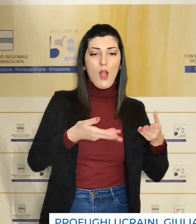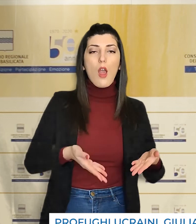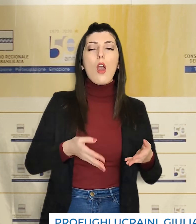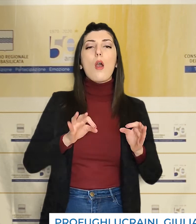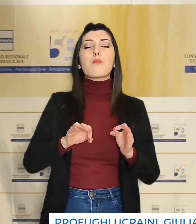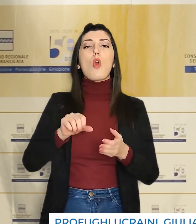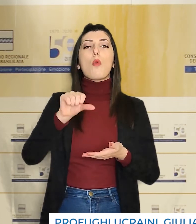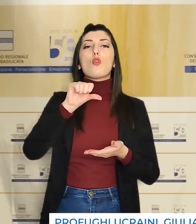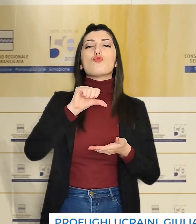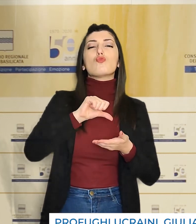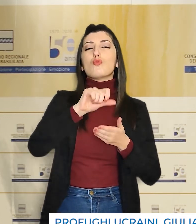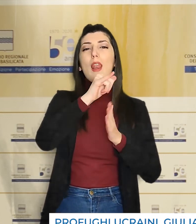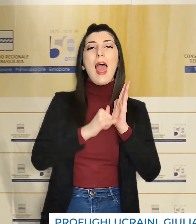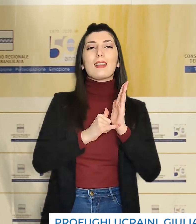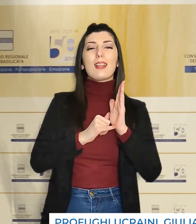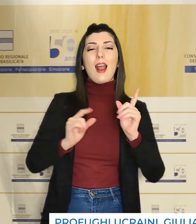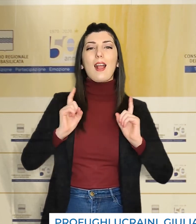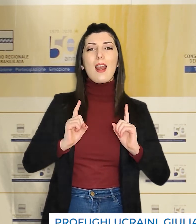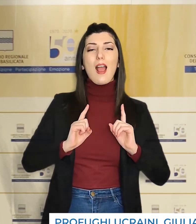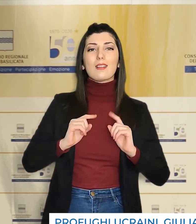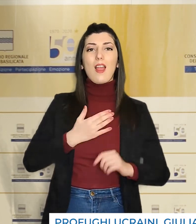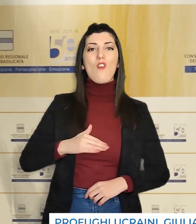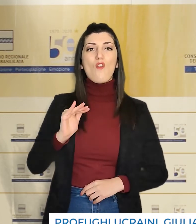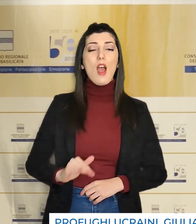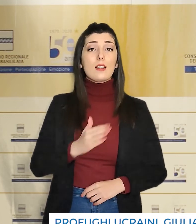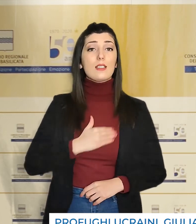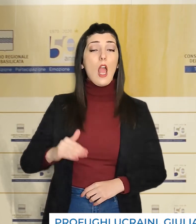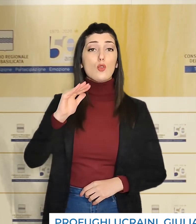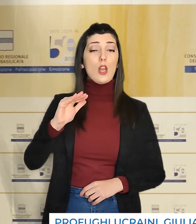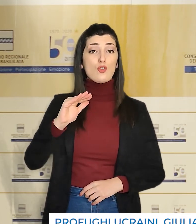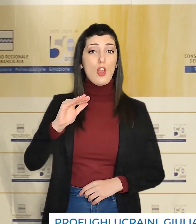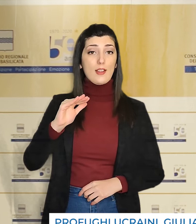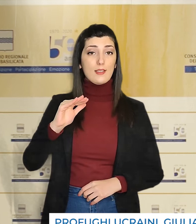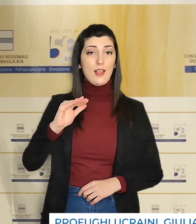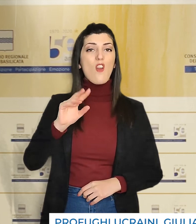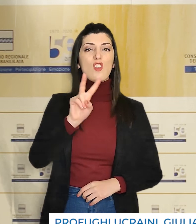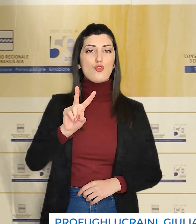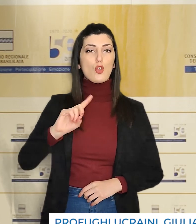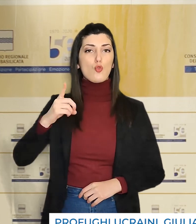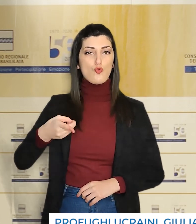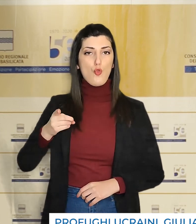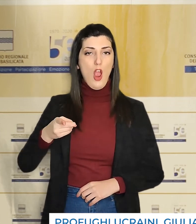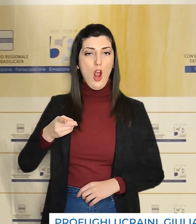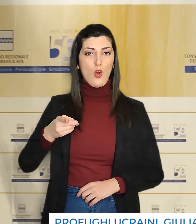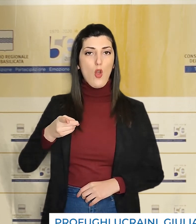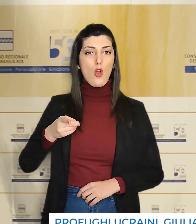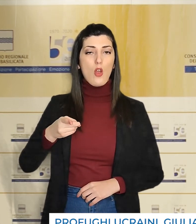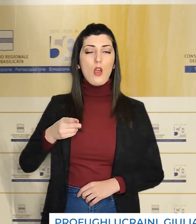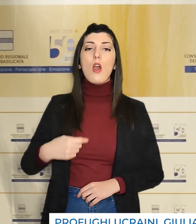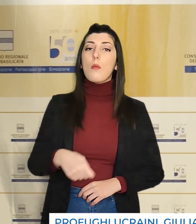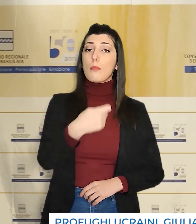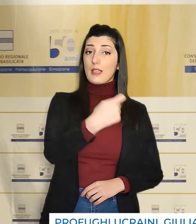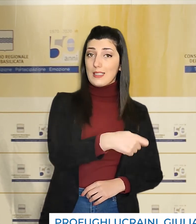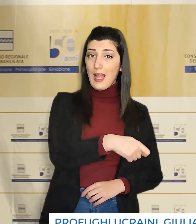al centro di una lettera inviata dal garante regionale dell'infanzia e dell'adolescenza, Vincenzo